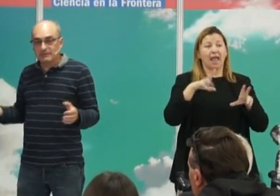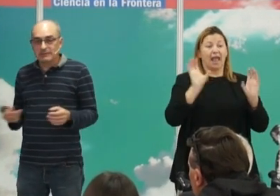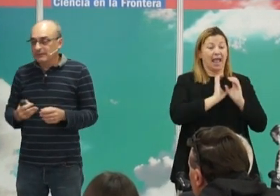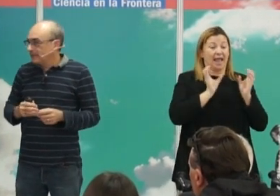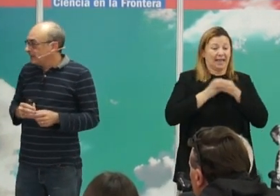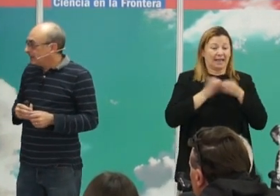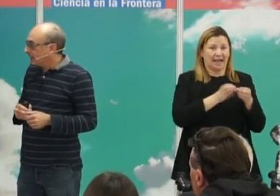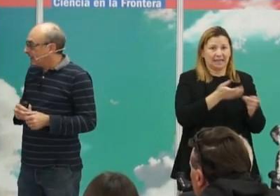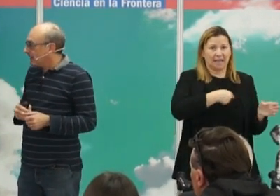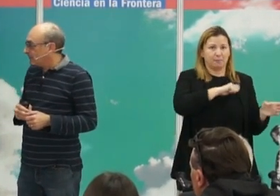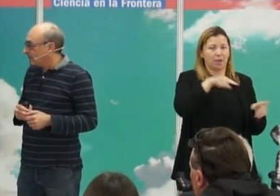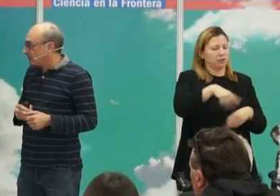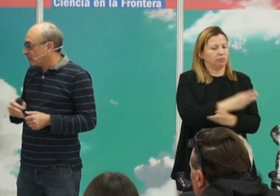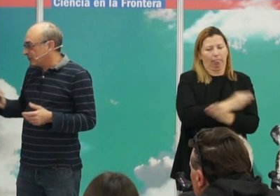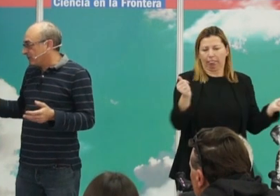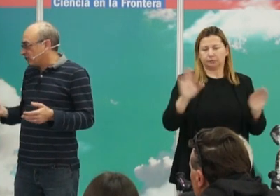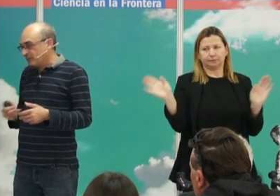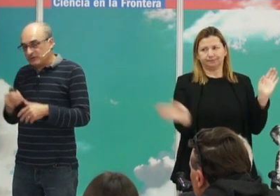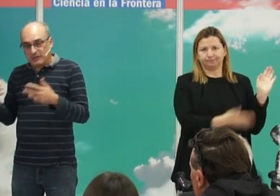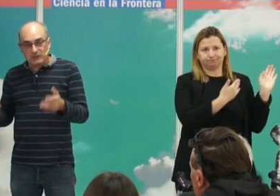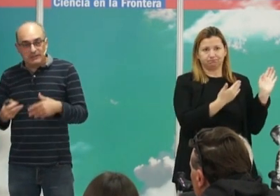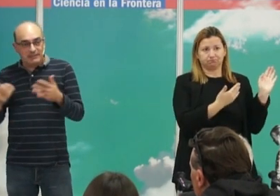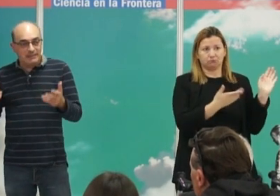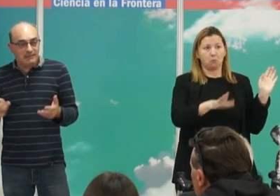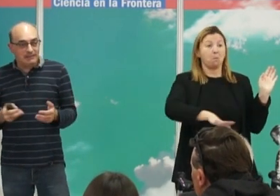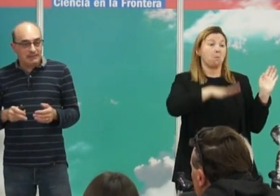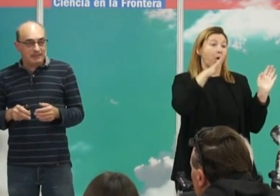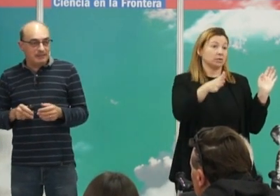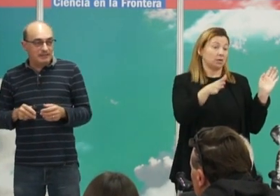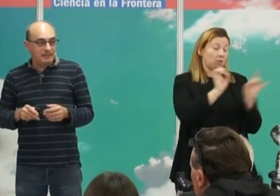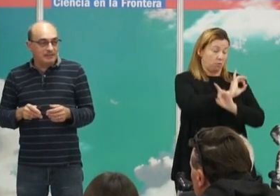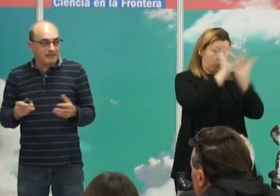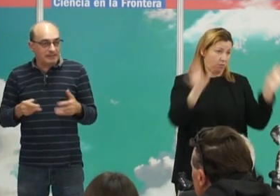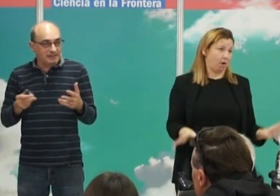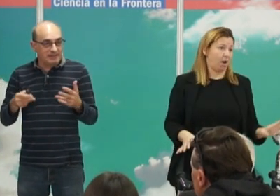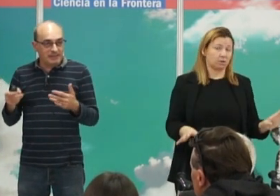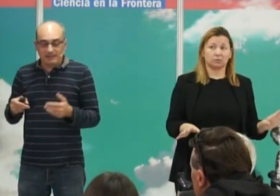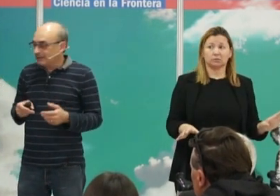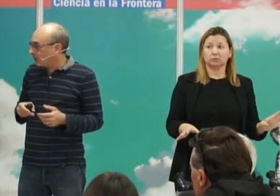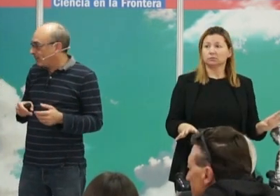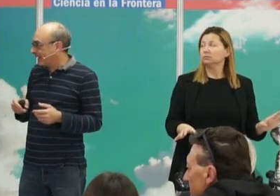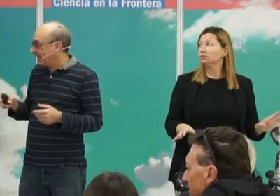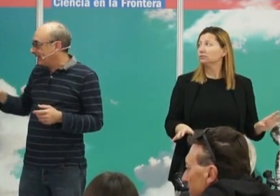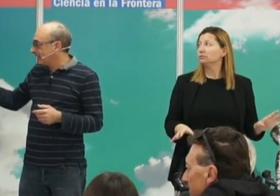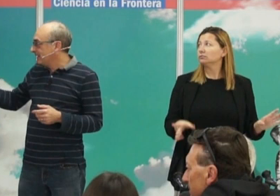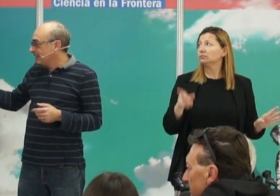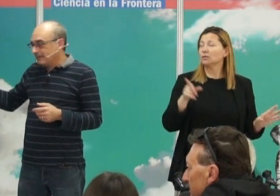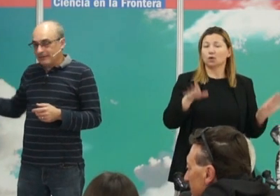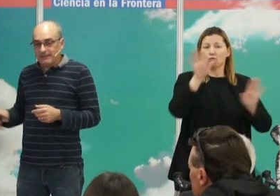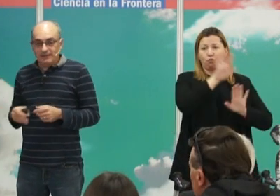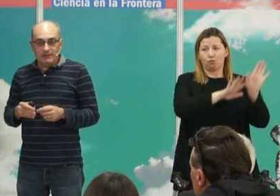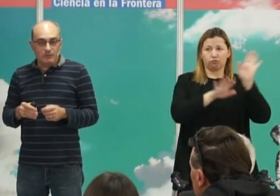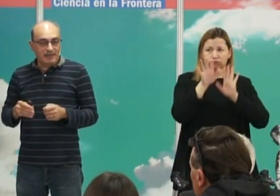diluyó por motivos obvios creo yo de esta complejidad